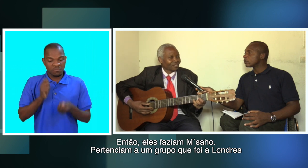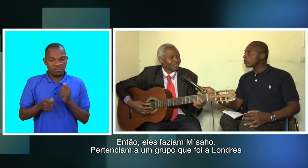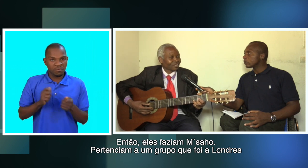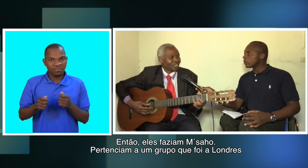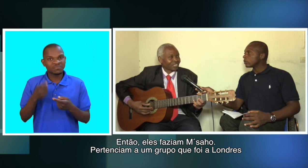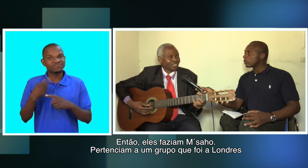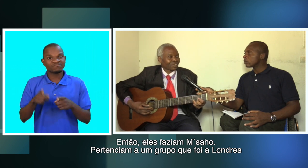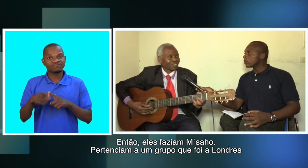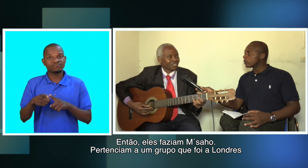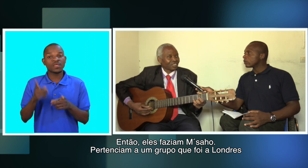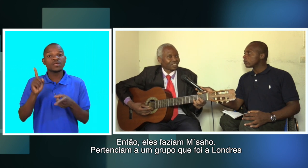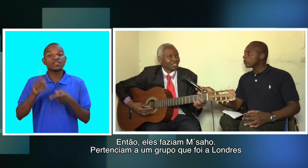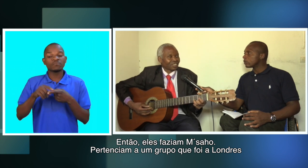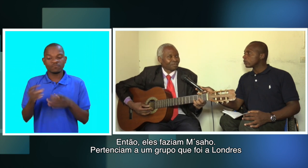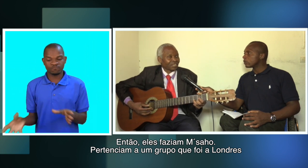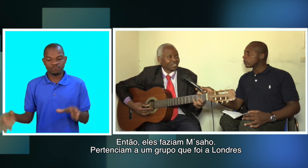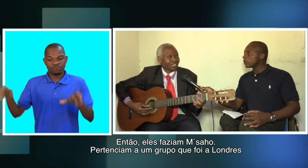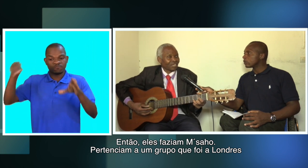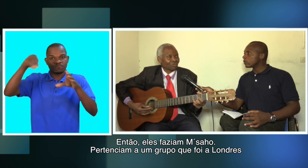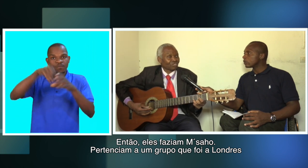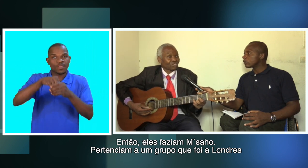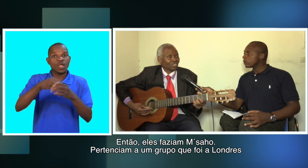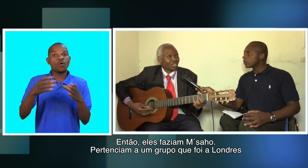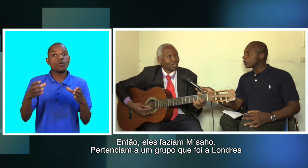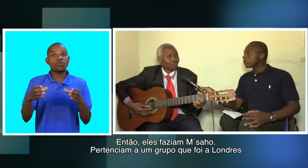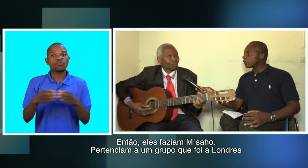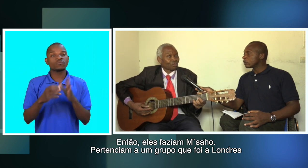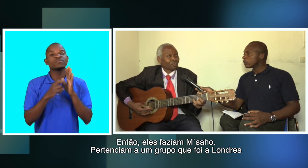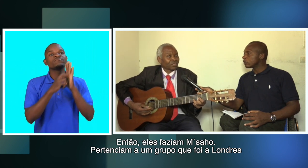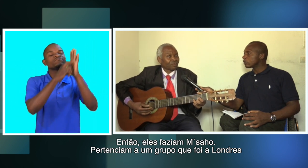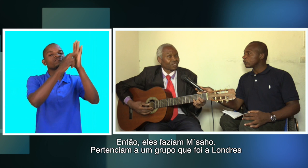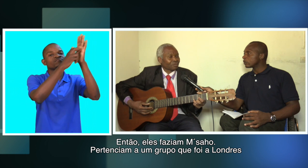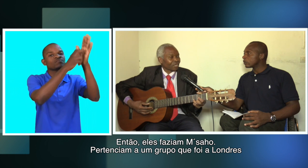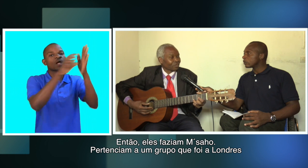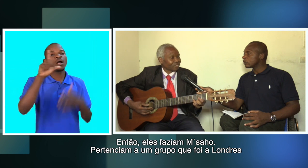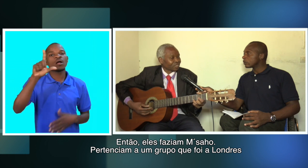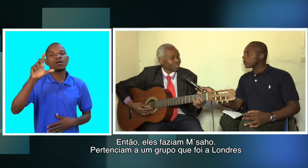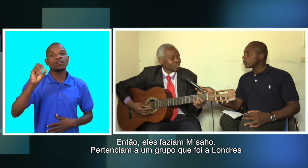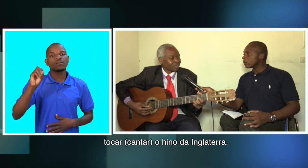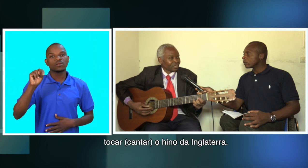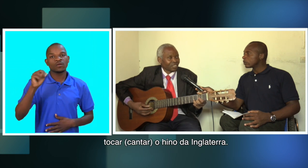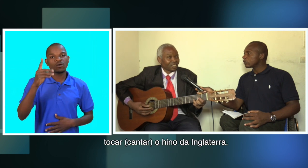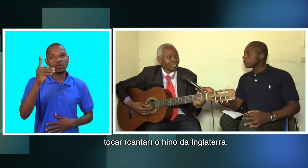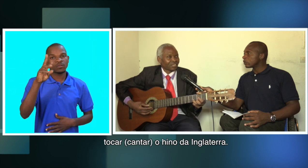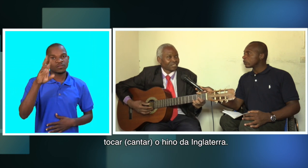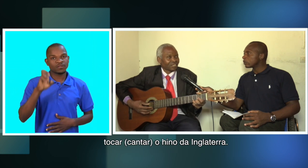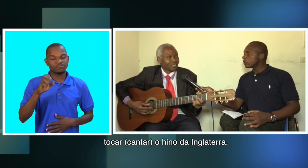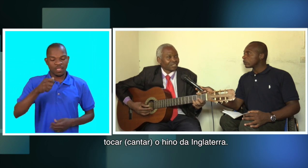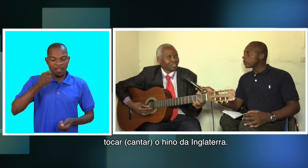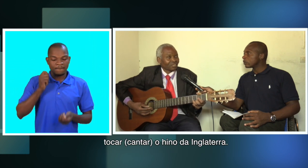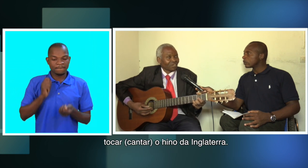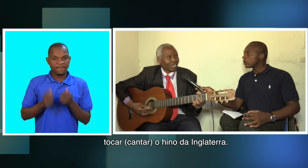até chegaram a pertencer a um grupo que foram para Londres tocar